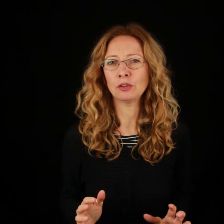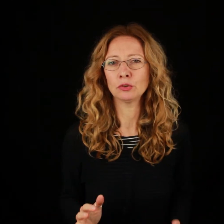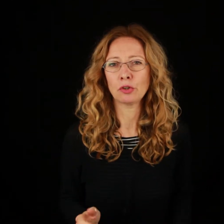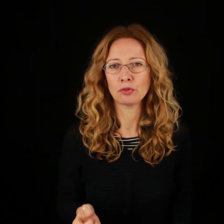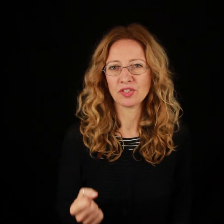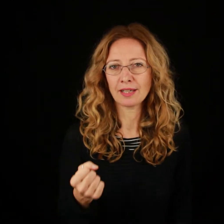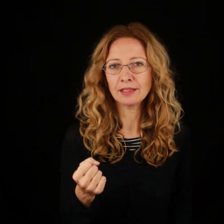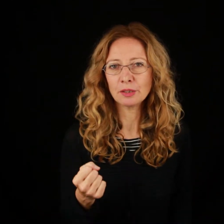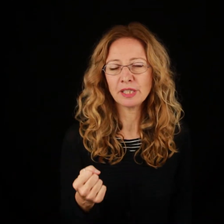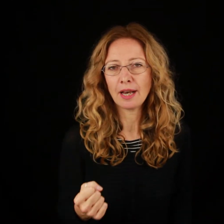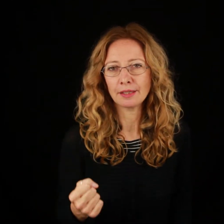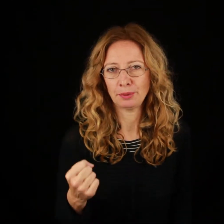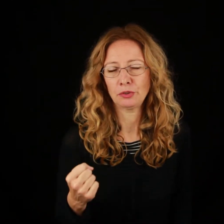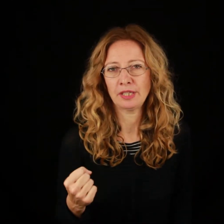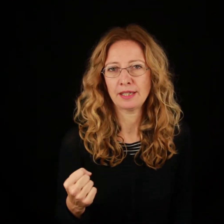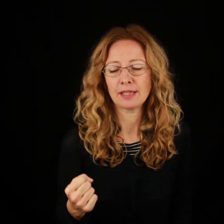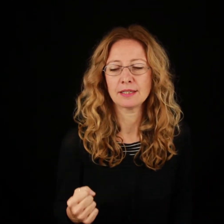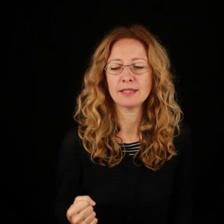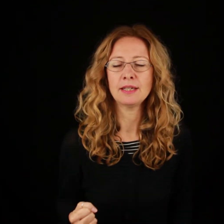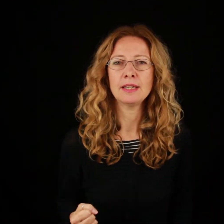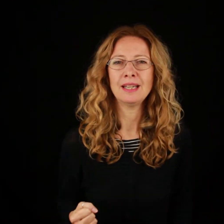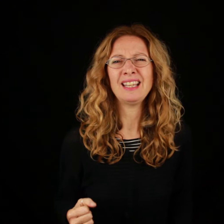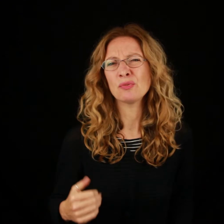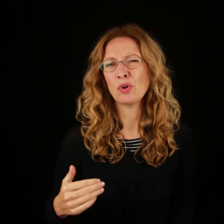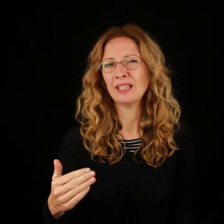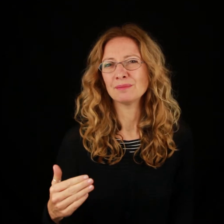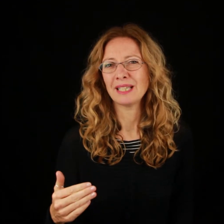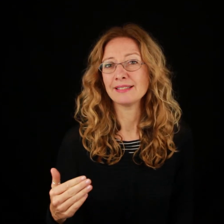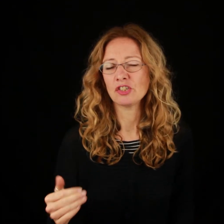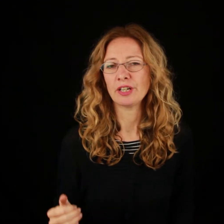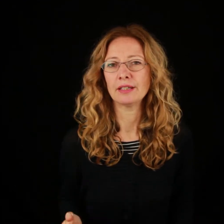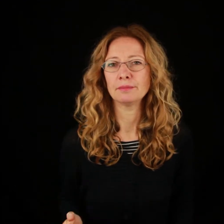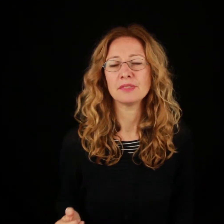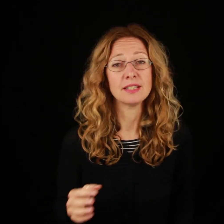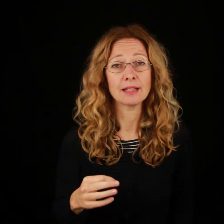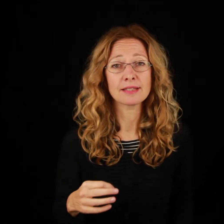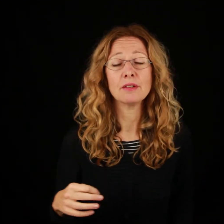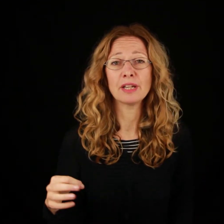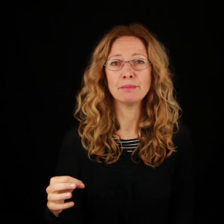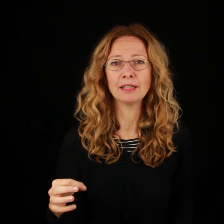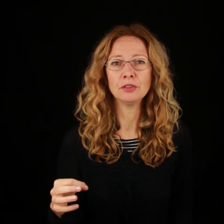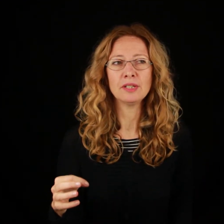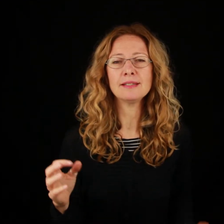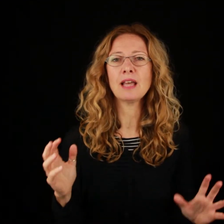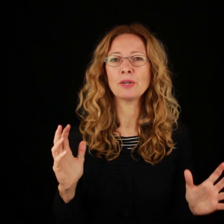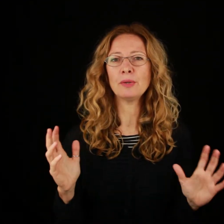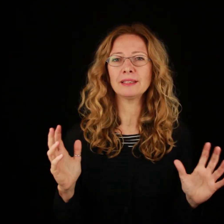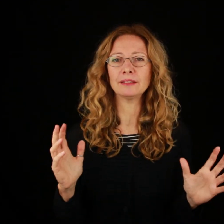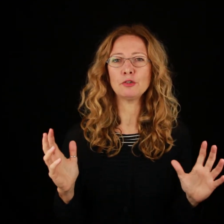il controllo. Sa che deve guidare per tornare a casa e non vuole esagerare. Si alza, va in bagno e si dà una guardata allo